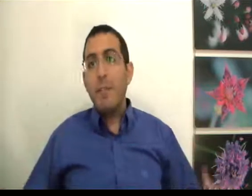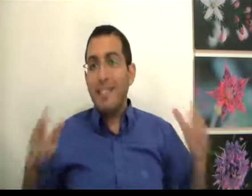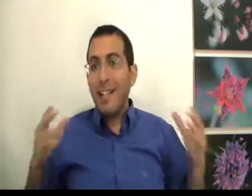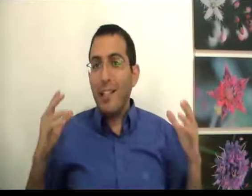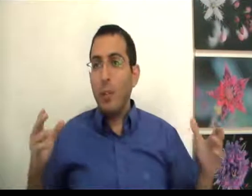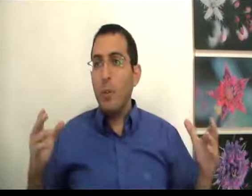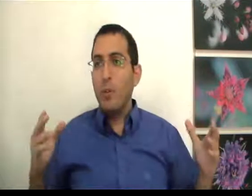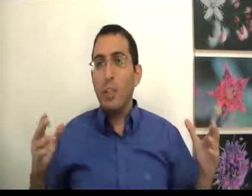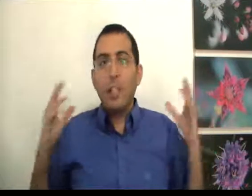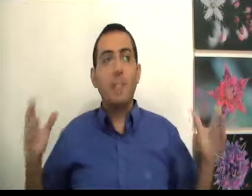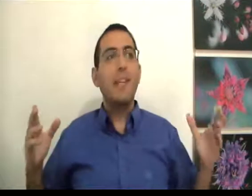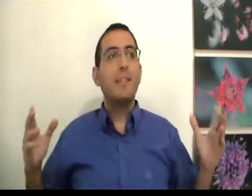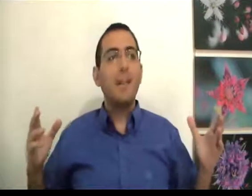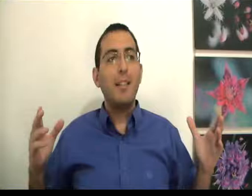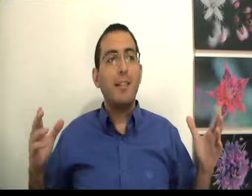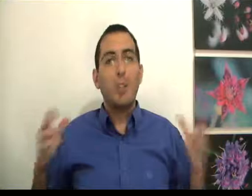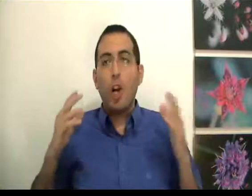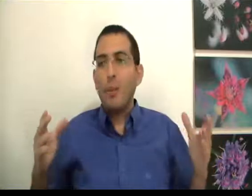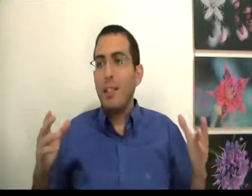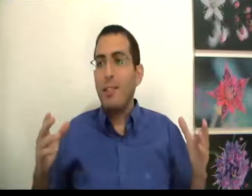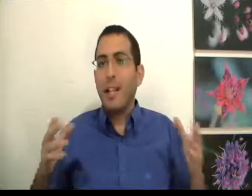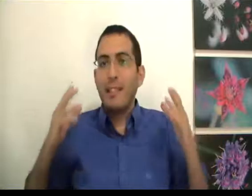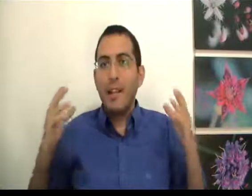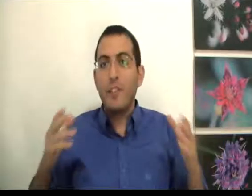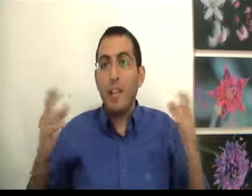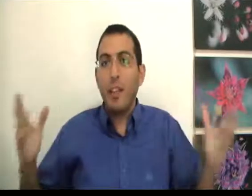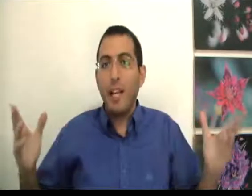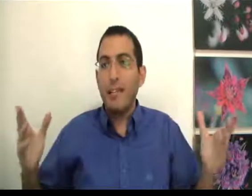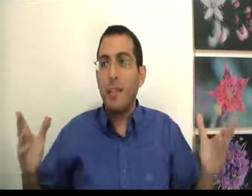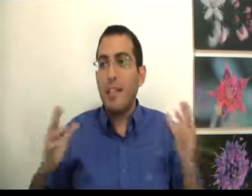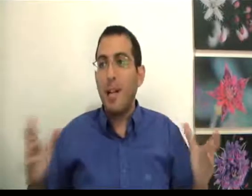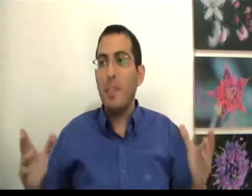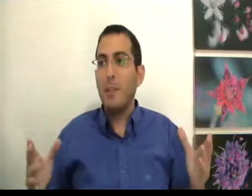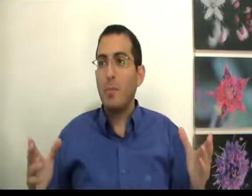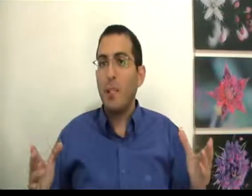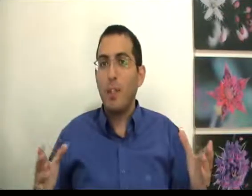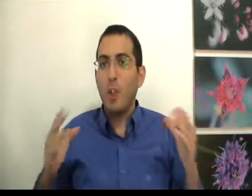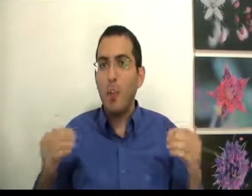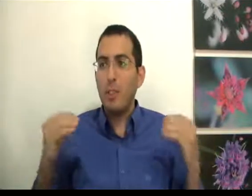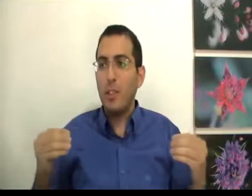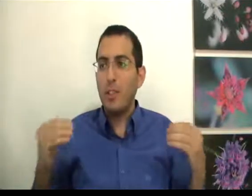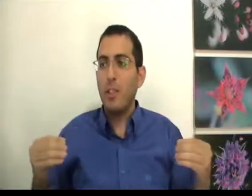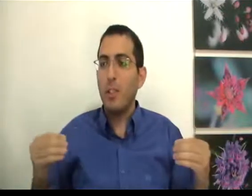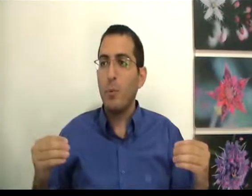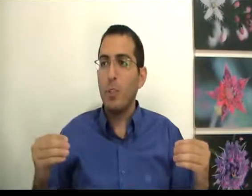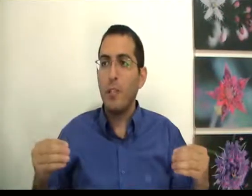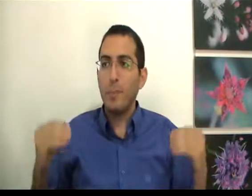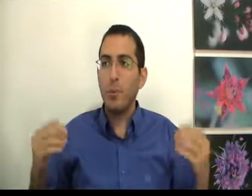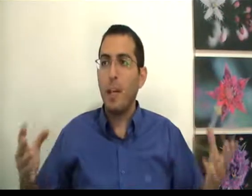המזל הגדול הוא זה שאתה לא צריך זמן כל מה שאתה צריך זה להפסיק לשקר עצמך תהיה אמיתי עם עצמך, כל מה שאתה צריך לעשות כדי לדעת מאושר זה פשוט, תהיה